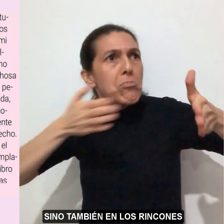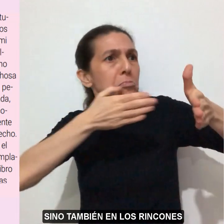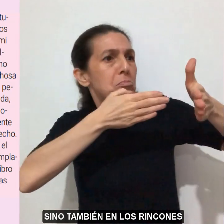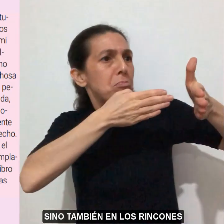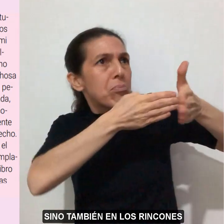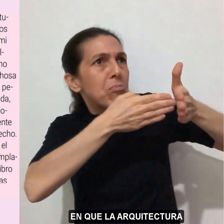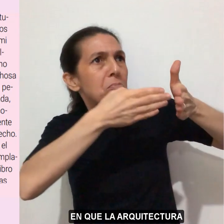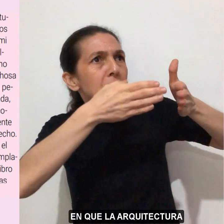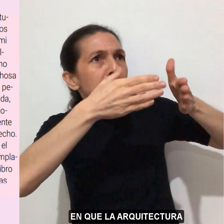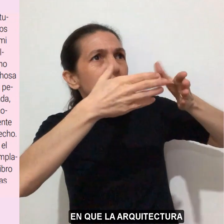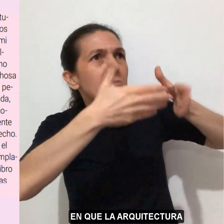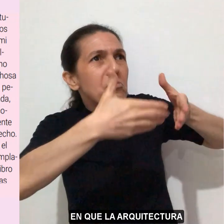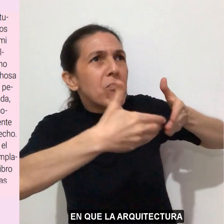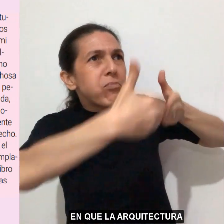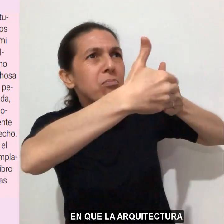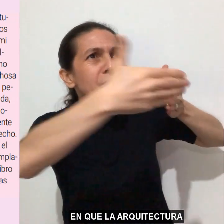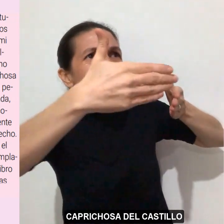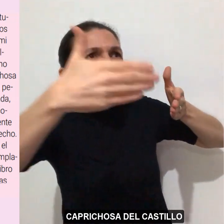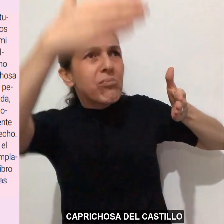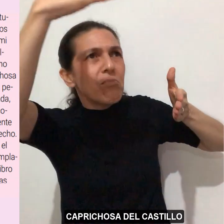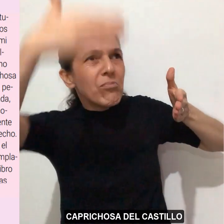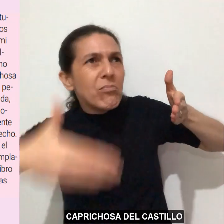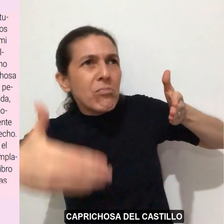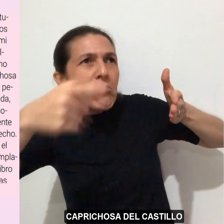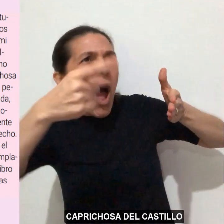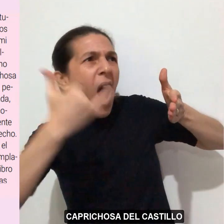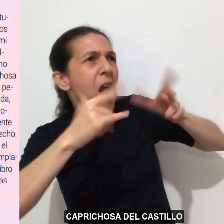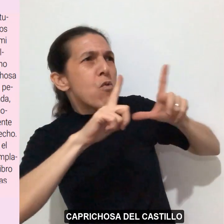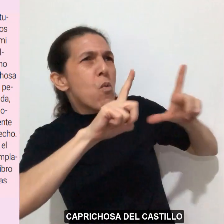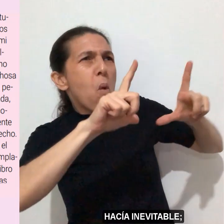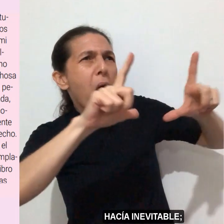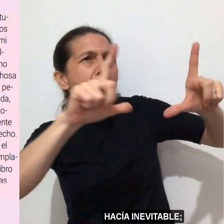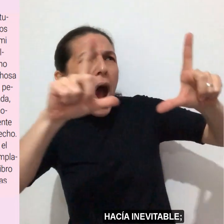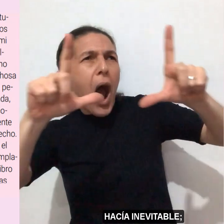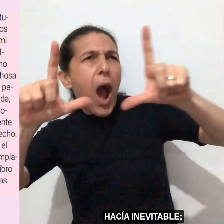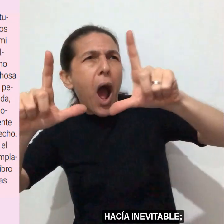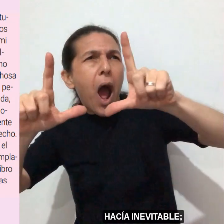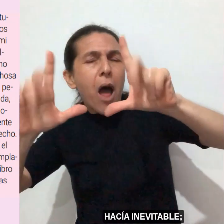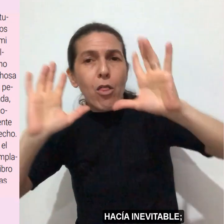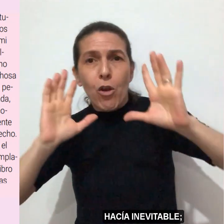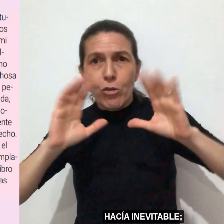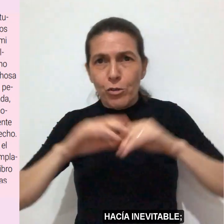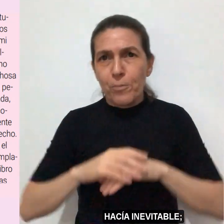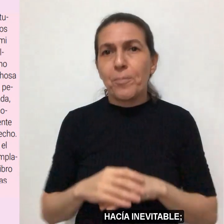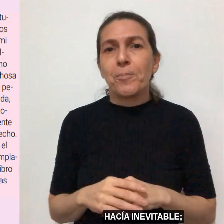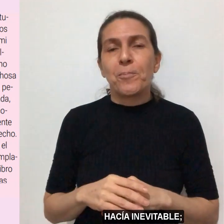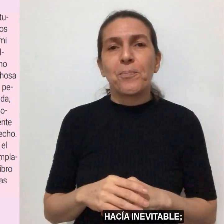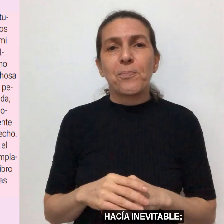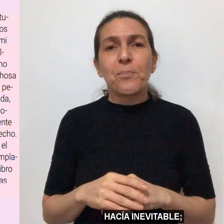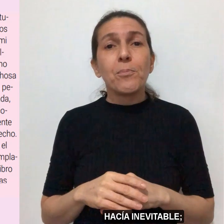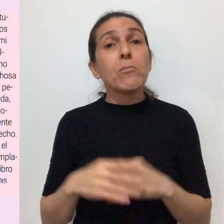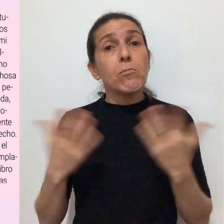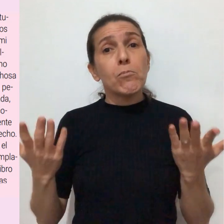rincones que la arquitectura caprichosa del castillo hacía inevitable.